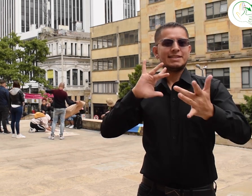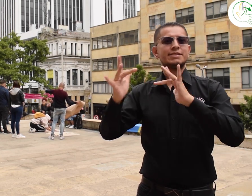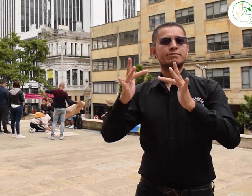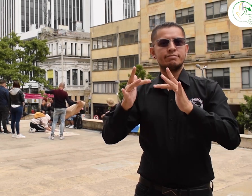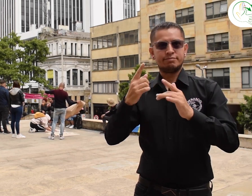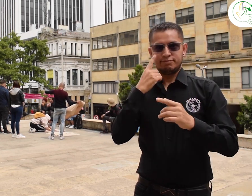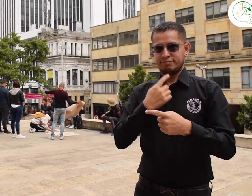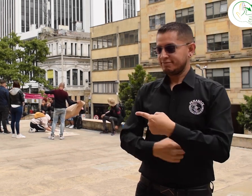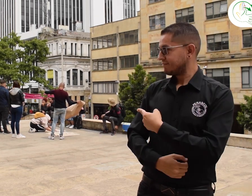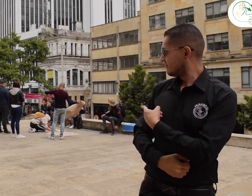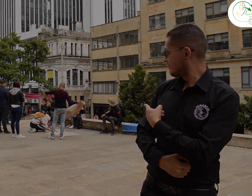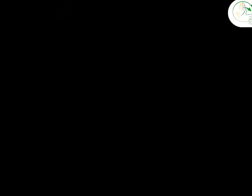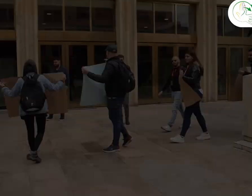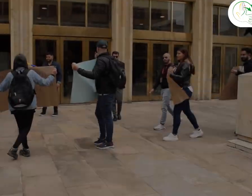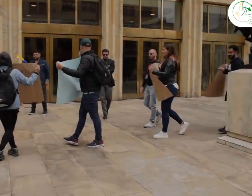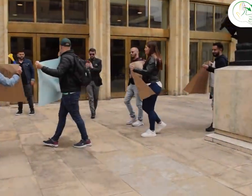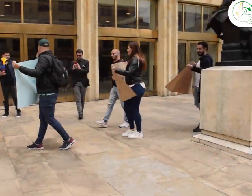exigir la reapertura del centro de relevo.